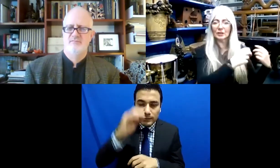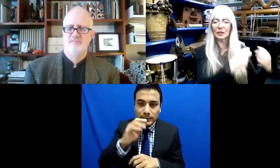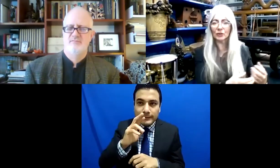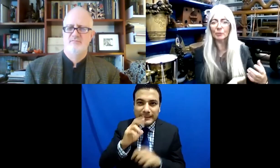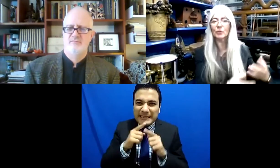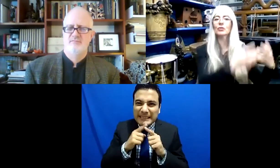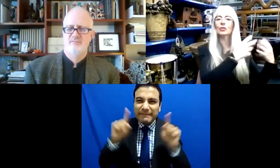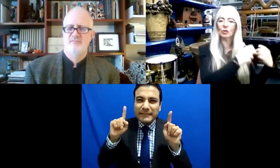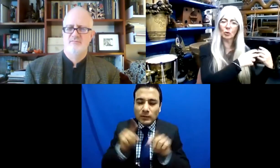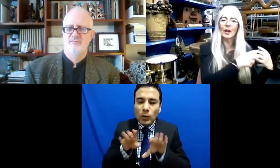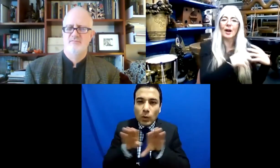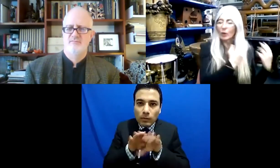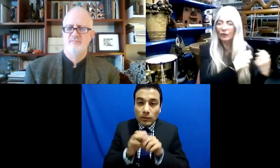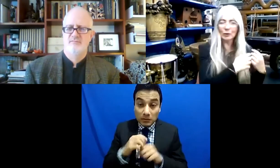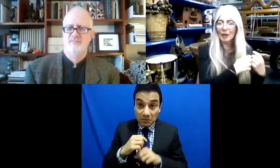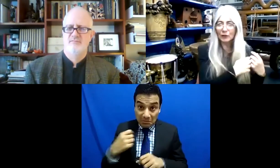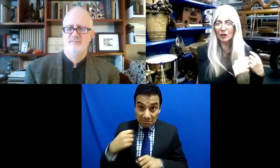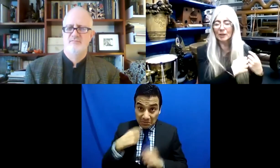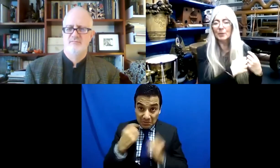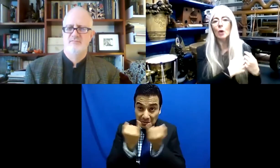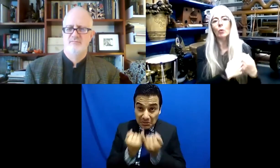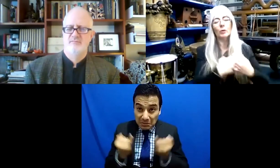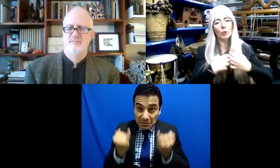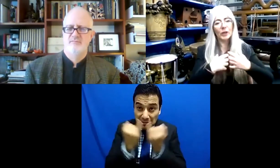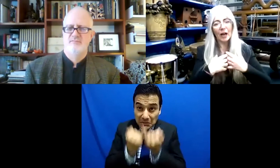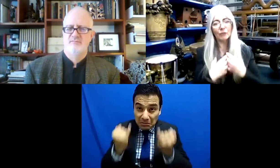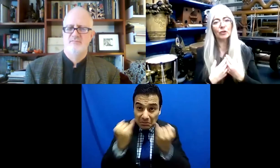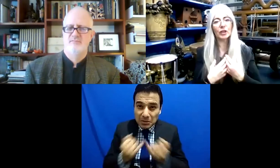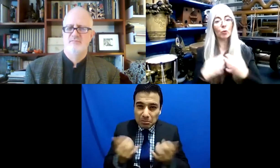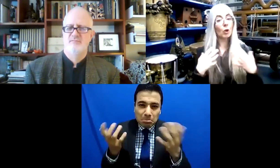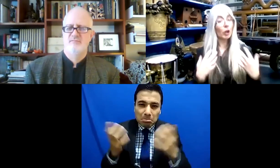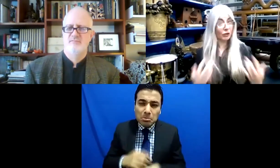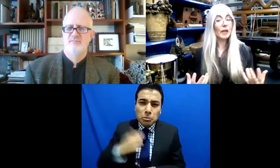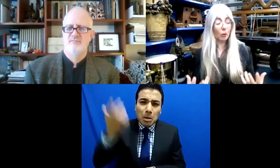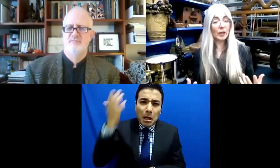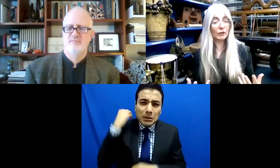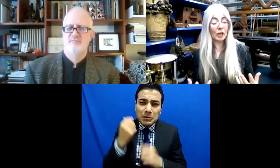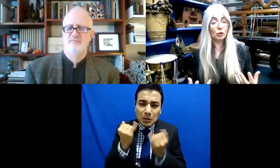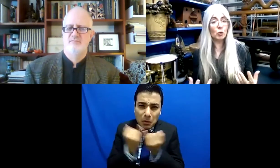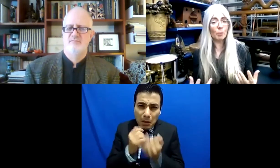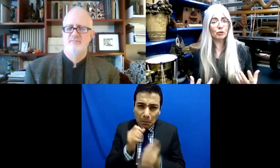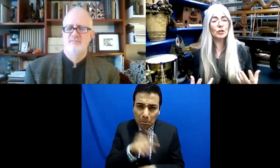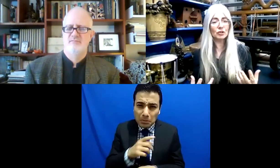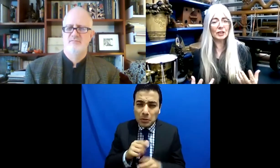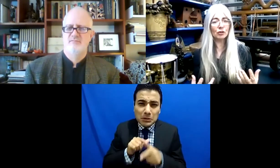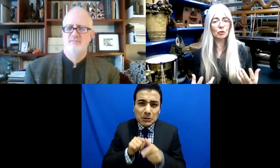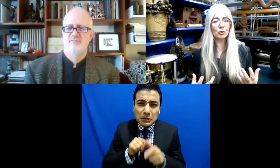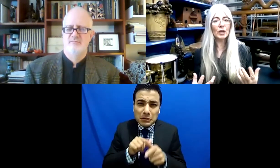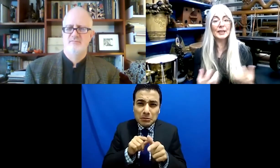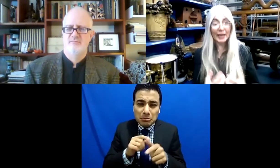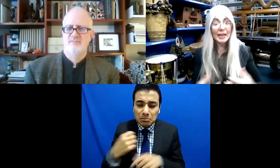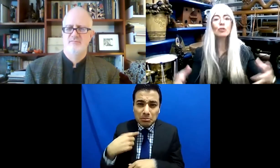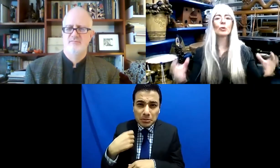Entonces nos vamos a quedar sumidos en, ay, así le hice la última vez, esto hice la última vez. Ahora hay que preguntarnos